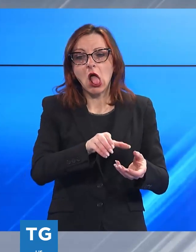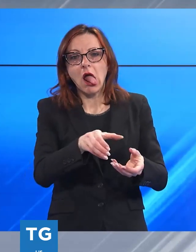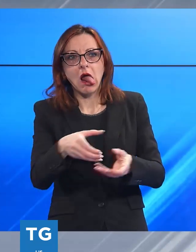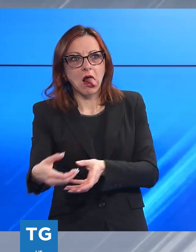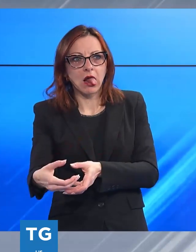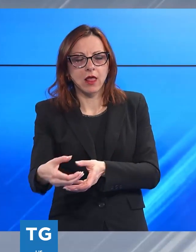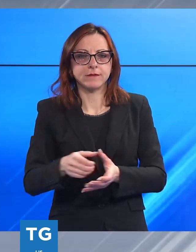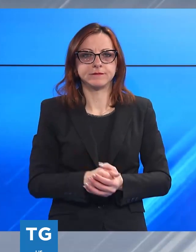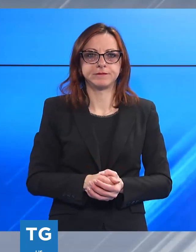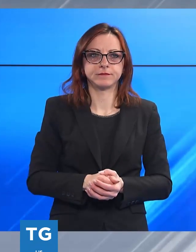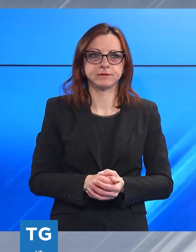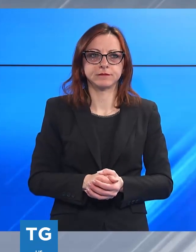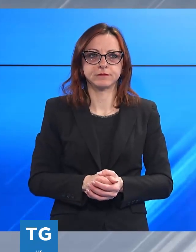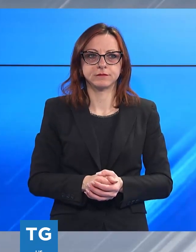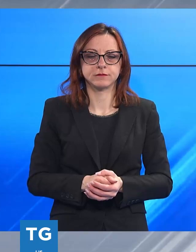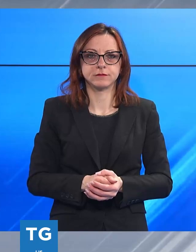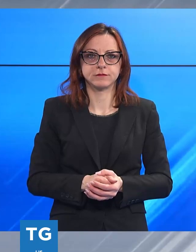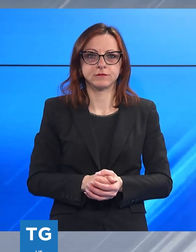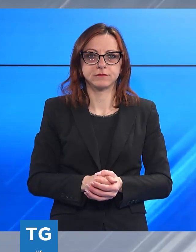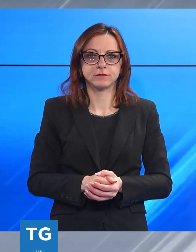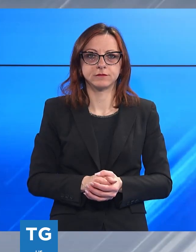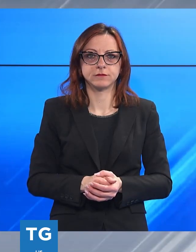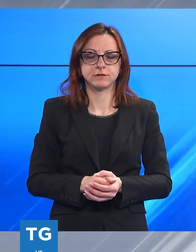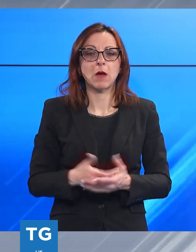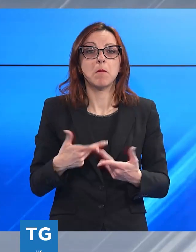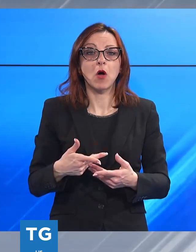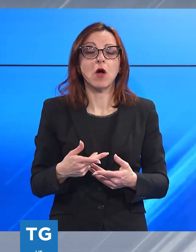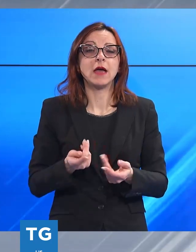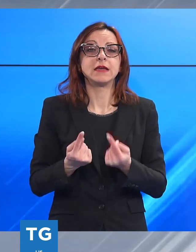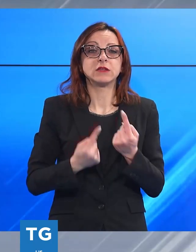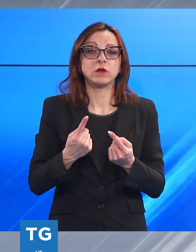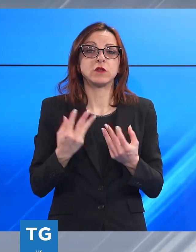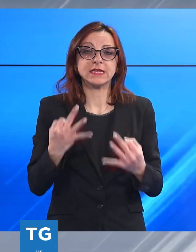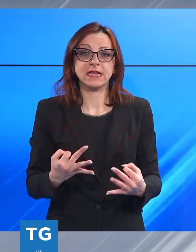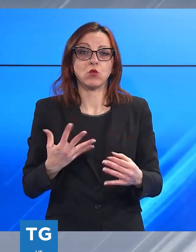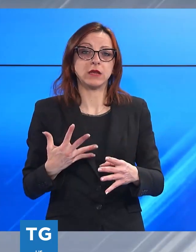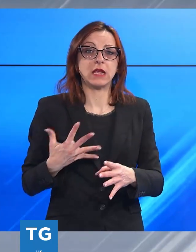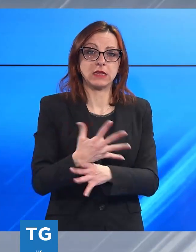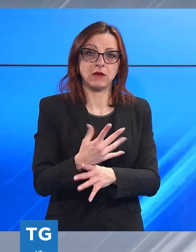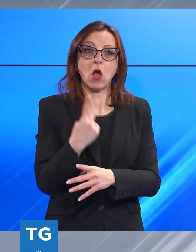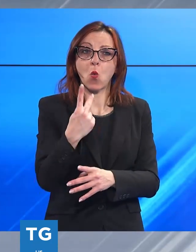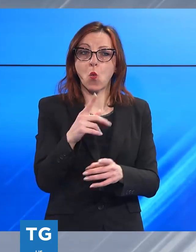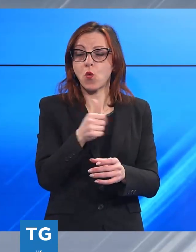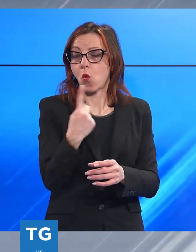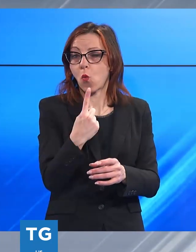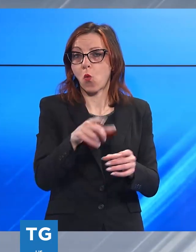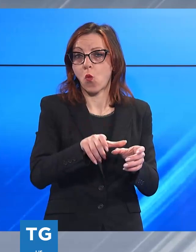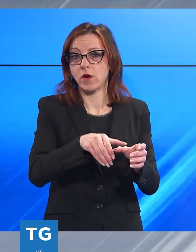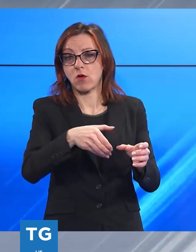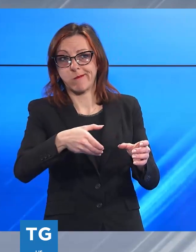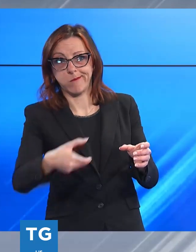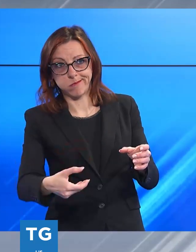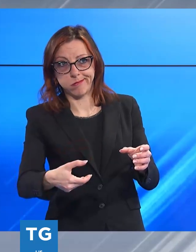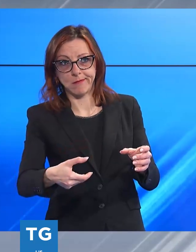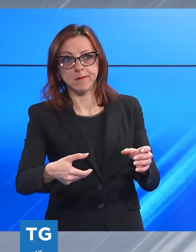L'entrata in funzione dei dispositivi di sicurezza ha fatto in modo che il deragliamento interessasse un solo vagone che però adagiandosi